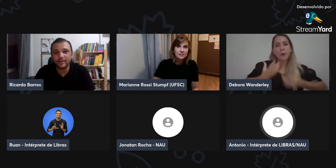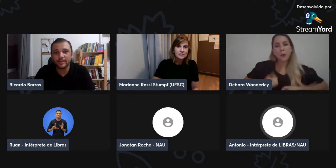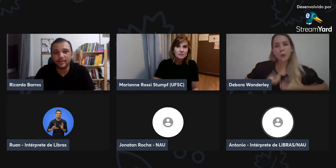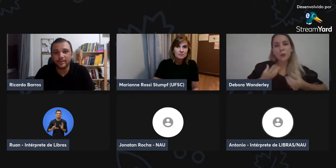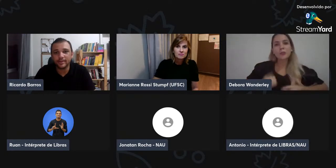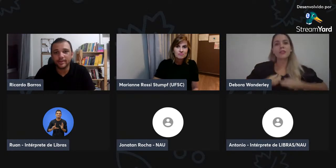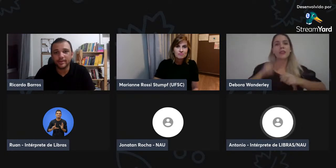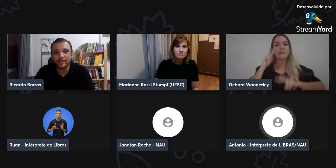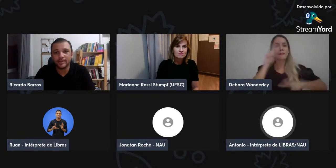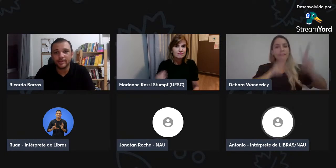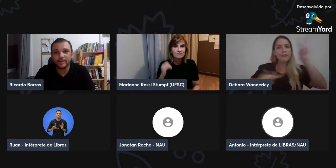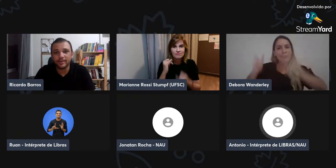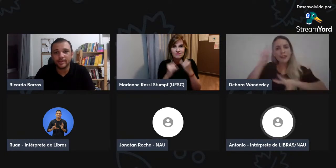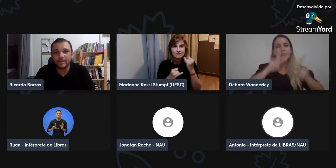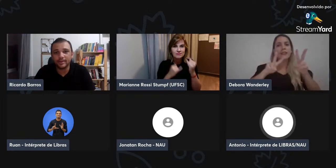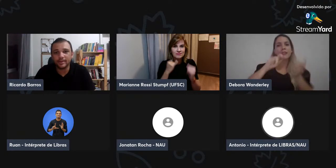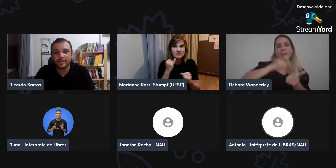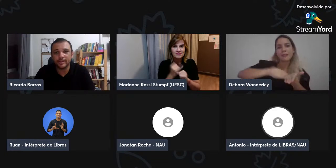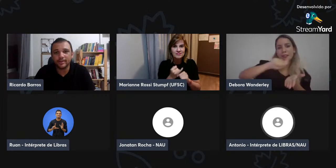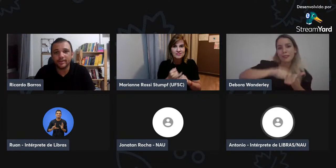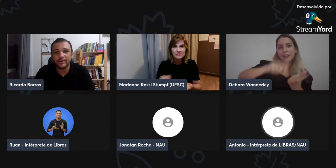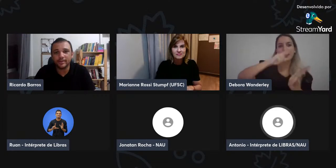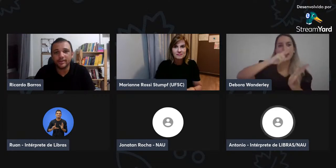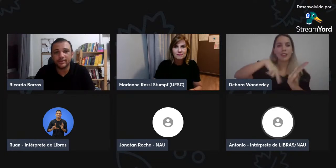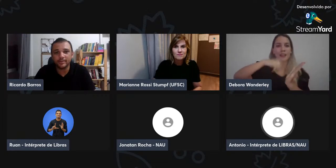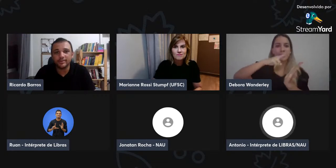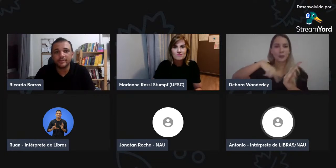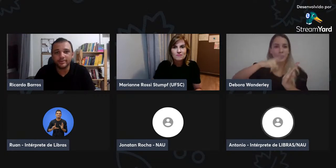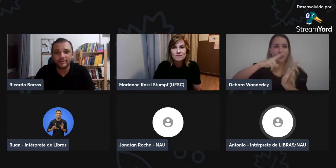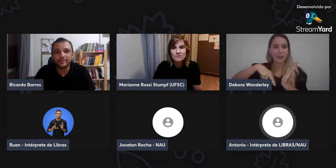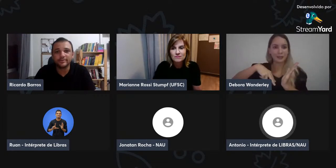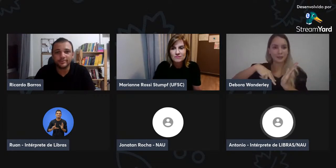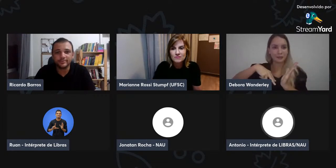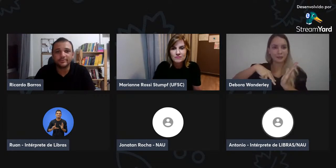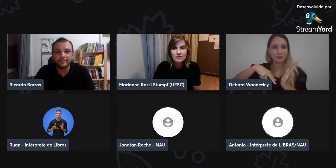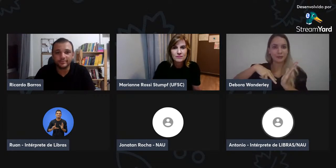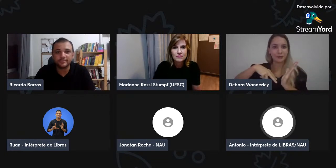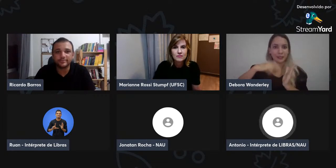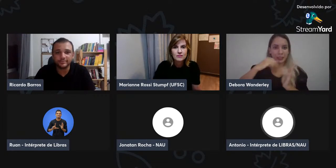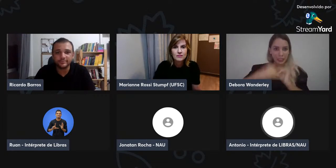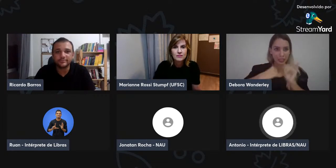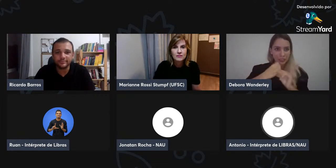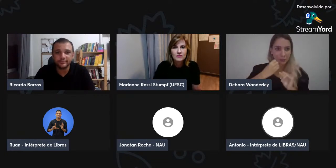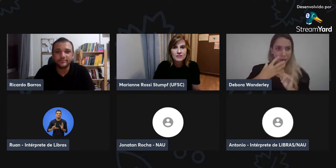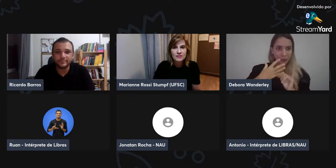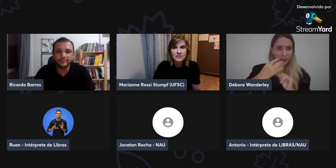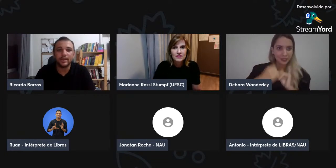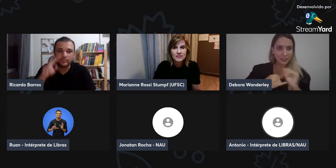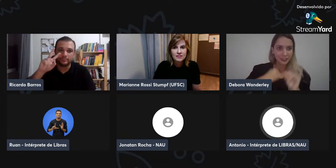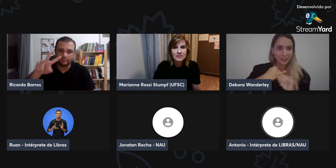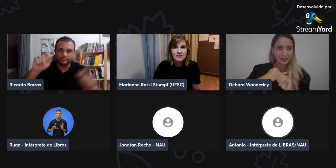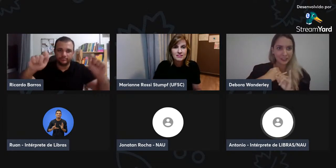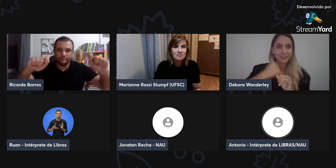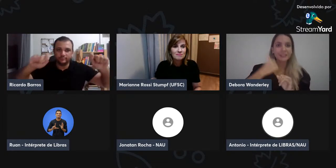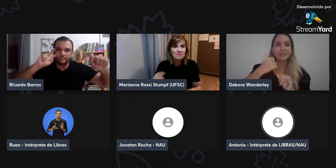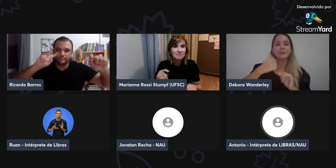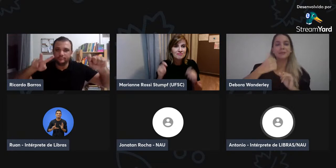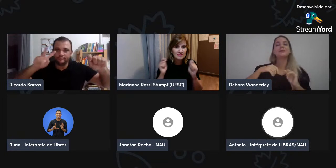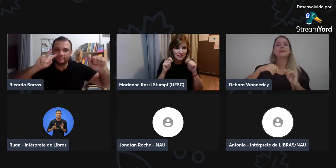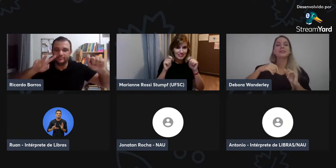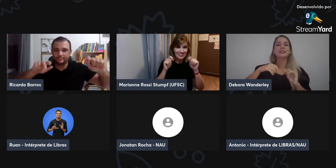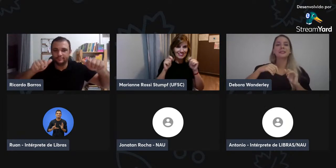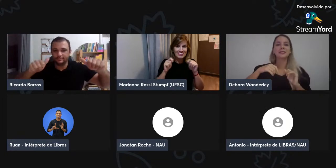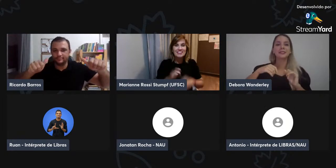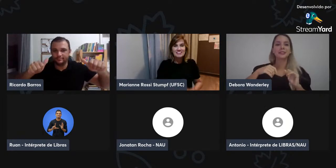acabou, e como ficou uma questão de uma expressão visual, total de leitura, como se fosse, é